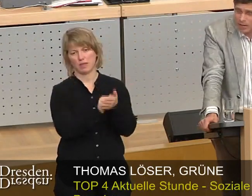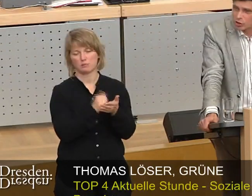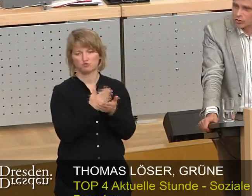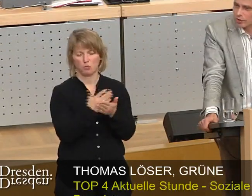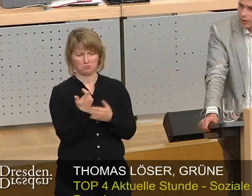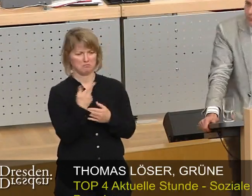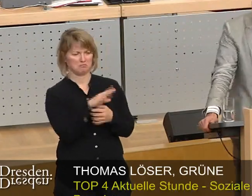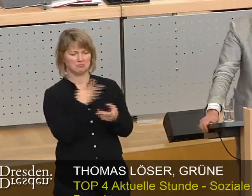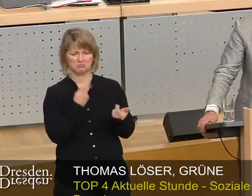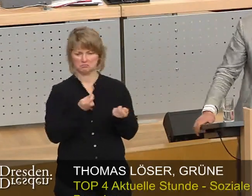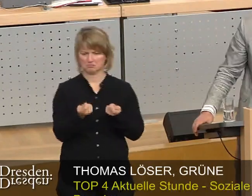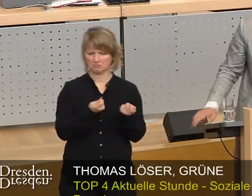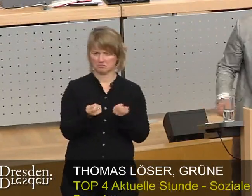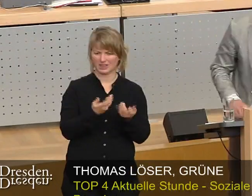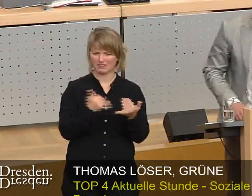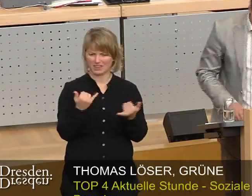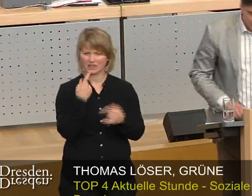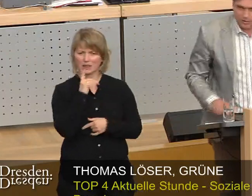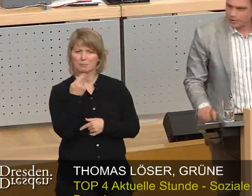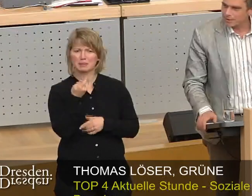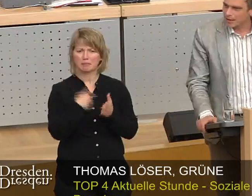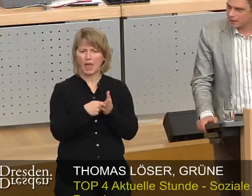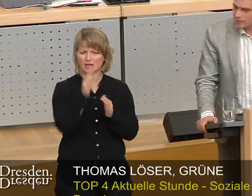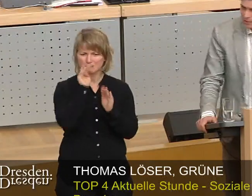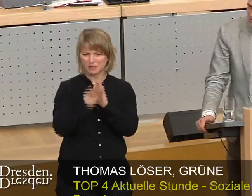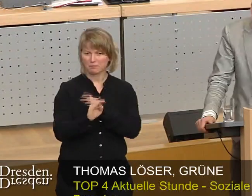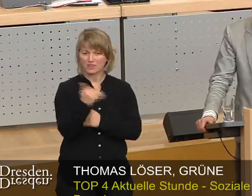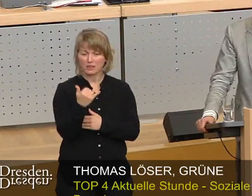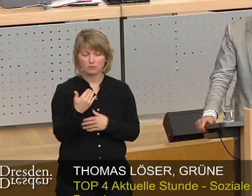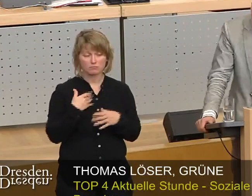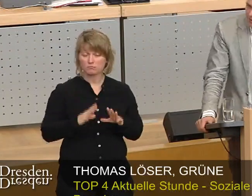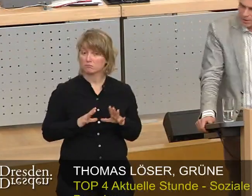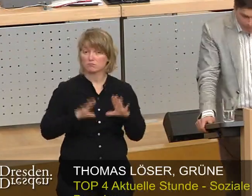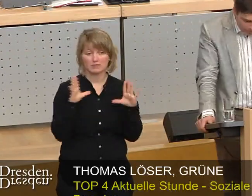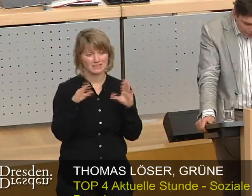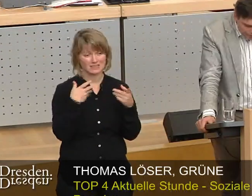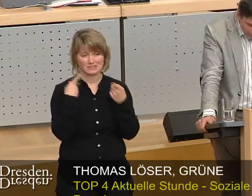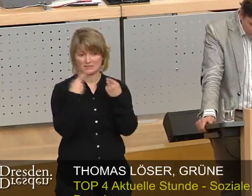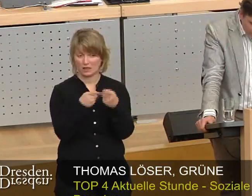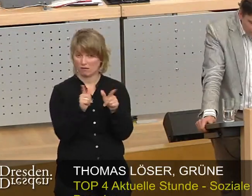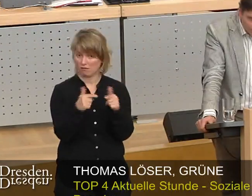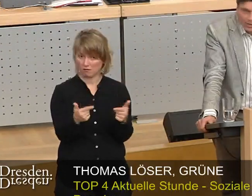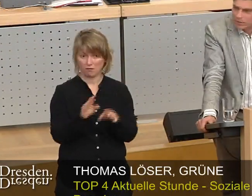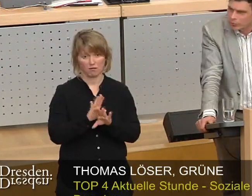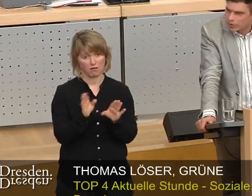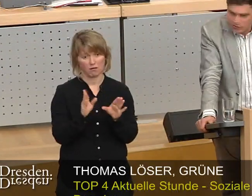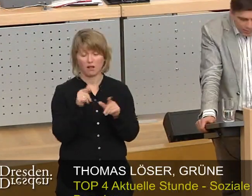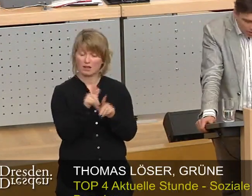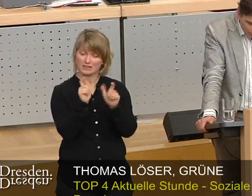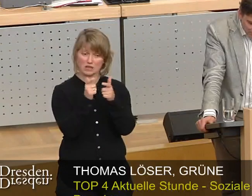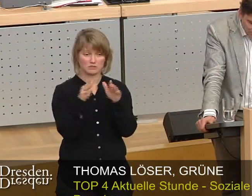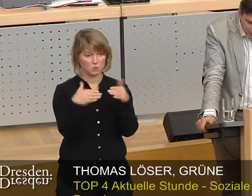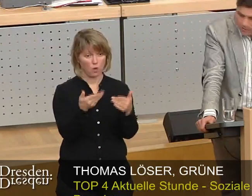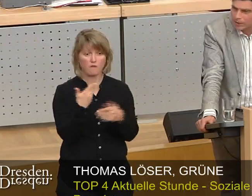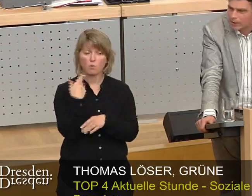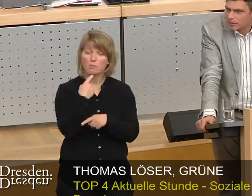Wie wollt ihr denn damit Steuern auf die Mietpreise einwirken? Das sage ich Ihnen ganz ehrlich gar nicht. Das ist auch überhaupt nicht das Ziel dieser Gesellschaft. Und das haben wir als Grüne auch nie